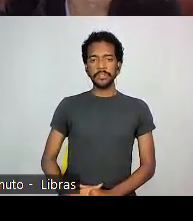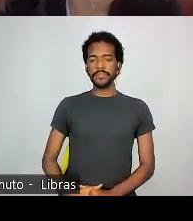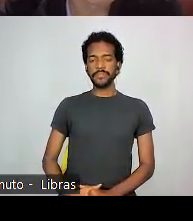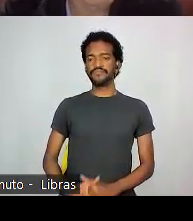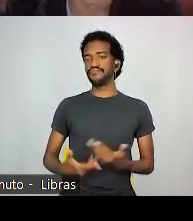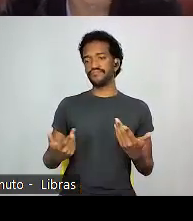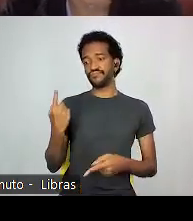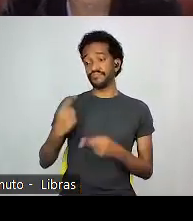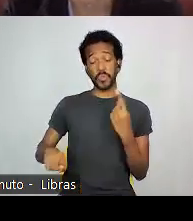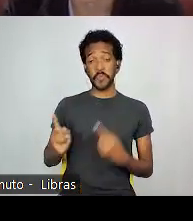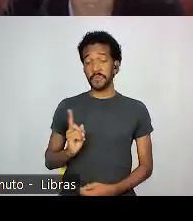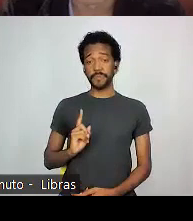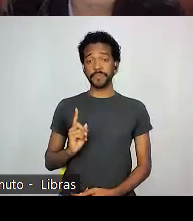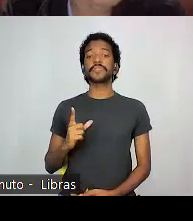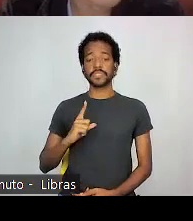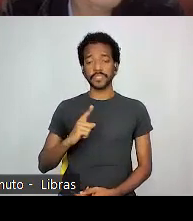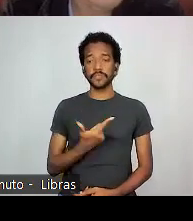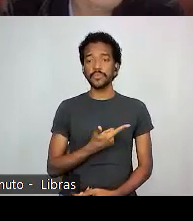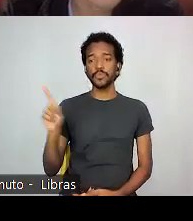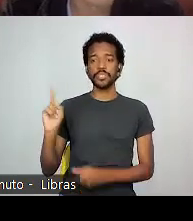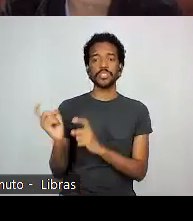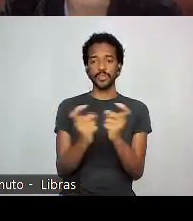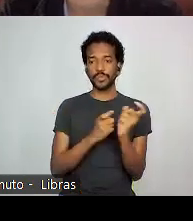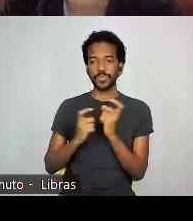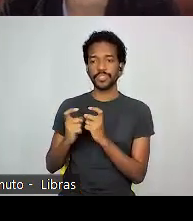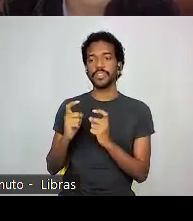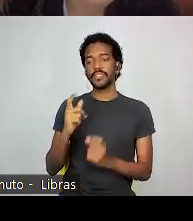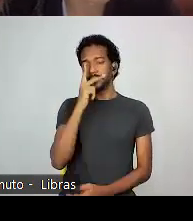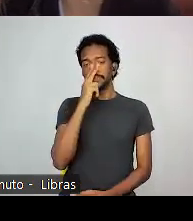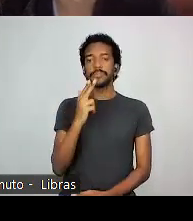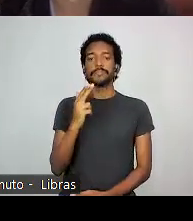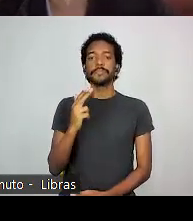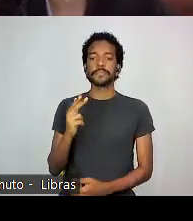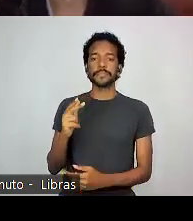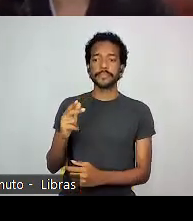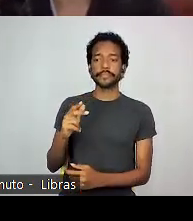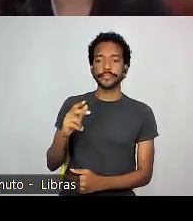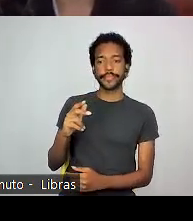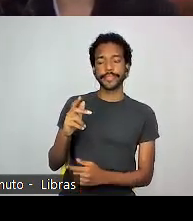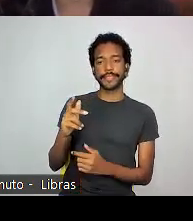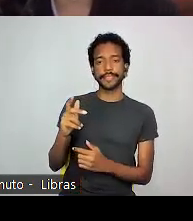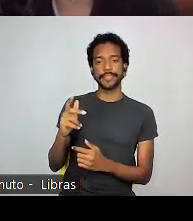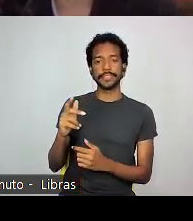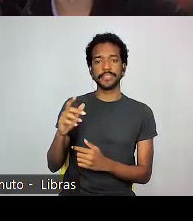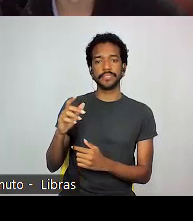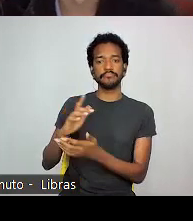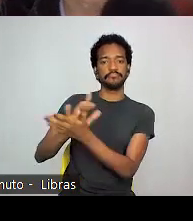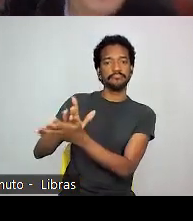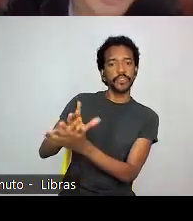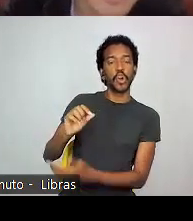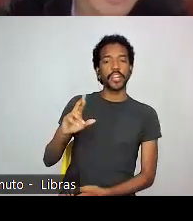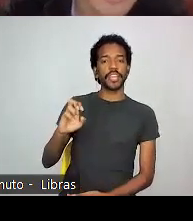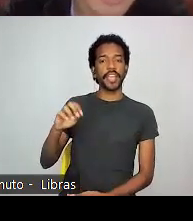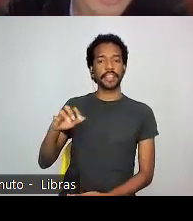enfim, teve outras discussões, de ser exotização, orientalismo, de ser um reforço dessa ideia de